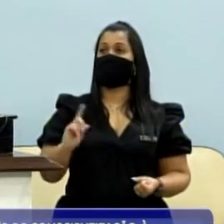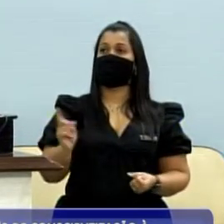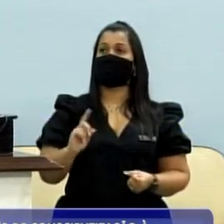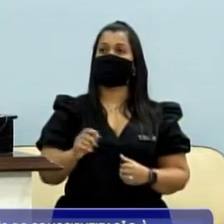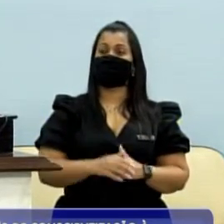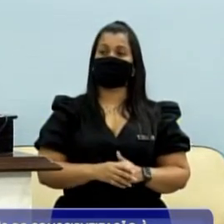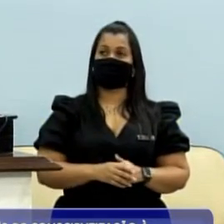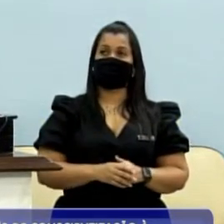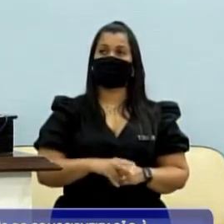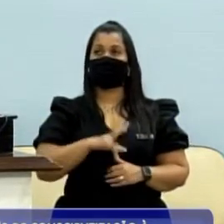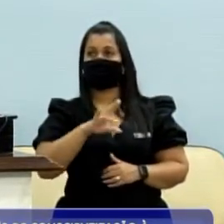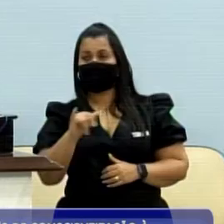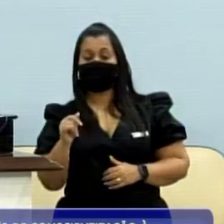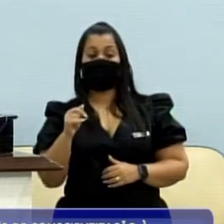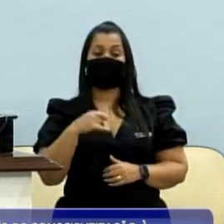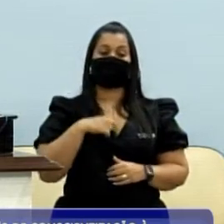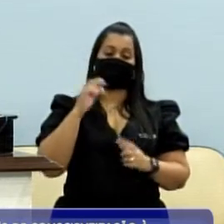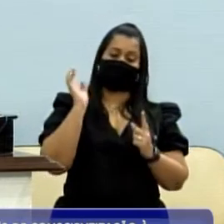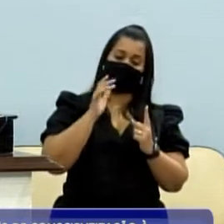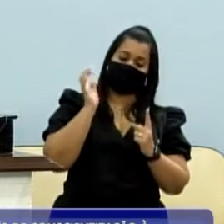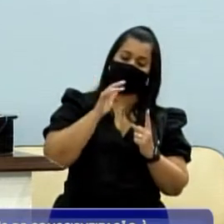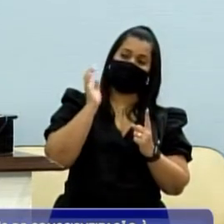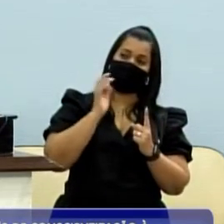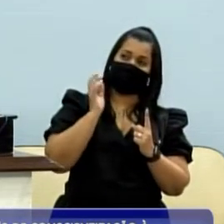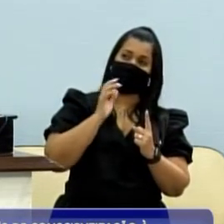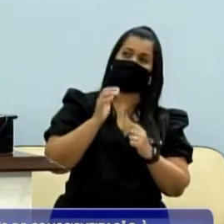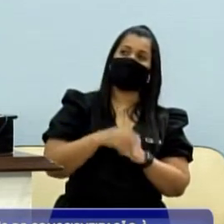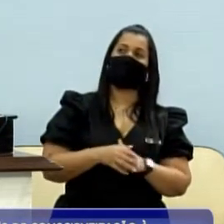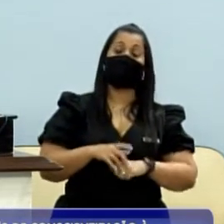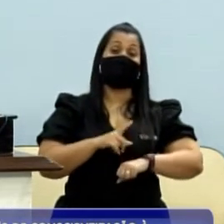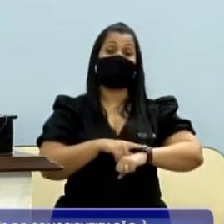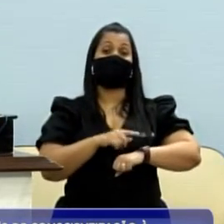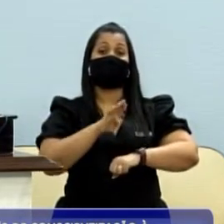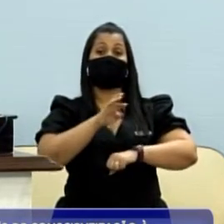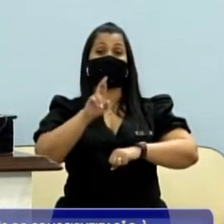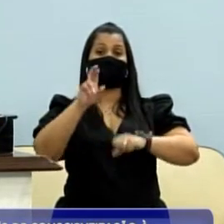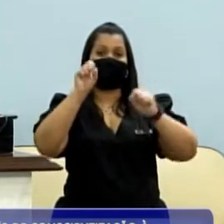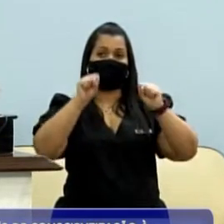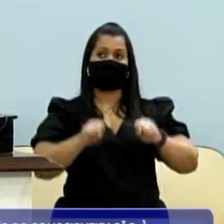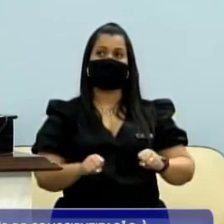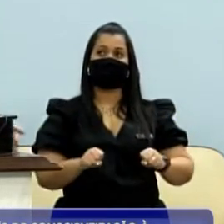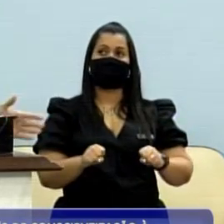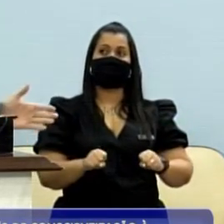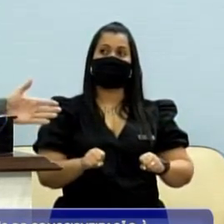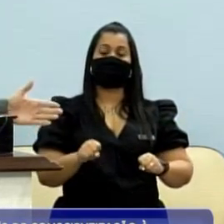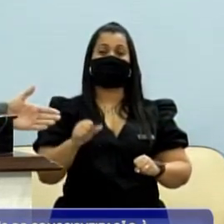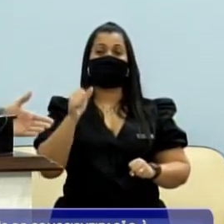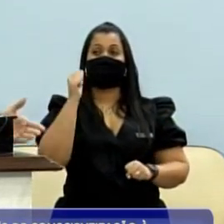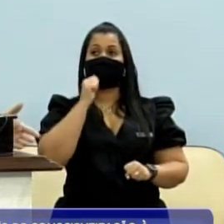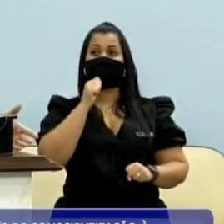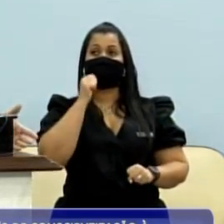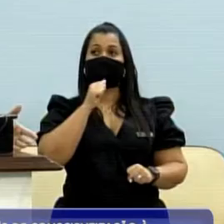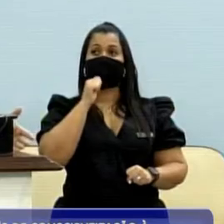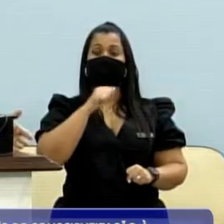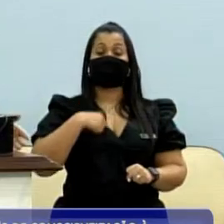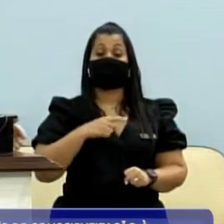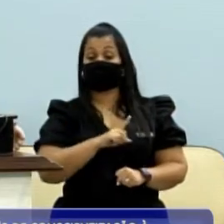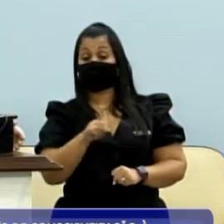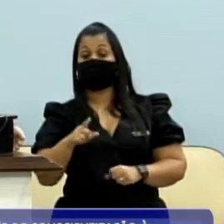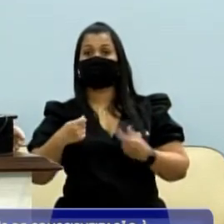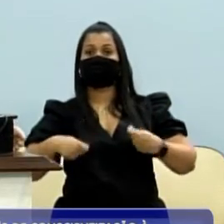feliz e vai lá, fica ameaçando e dá o horário de fechar o bar e às vezes a mulher é obrigada a sair.